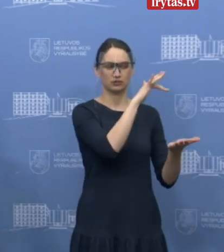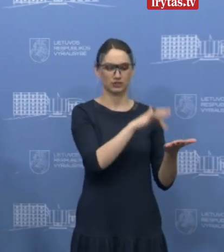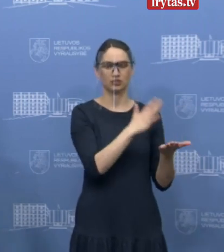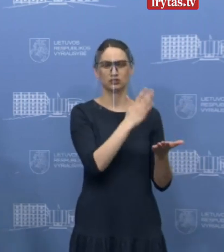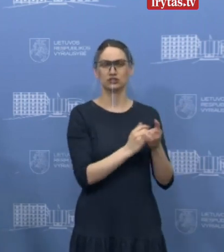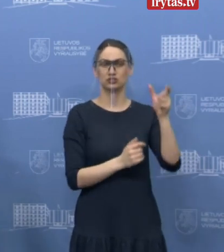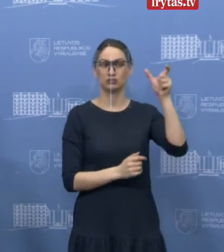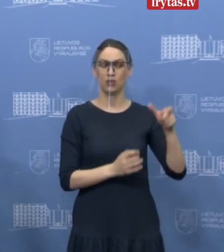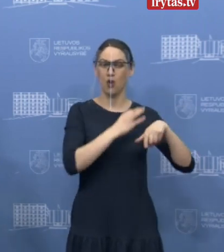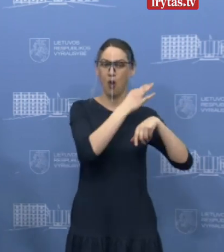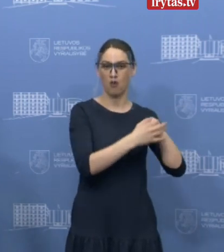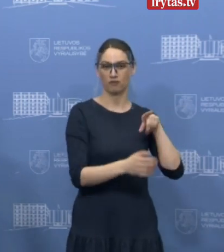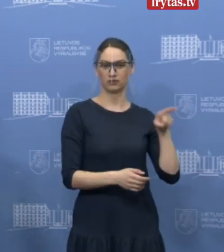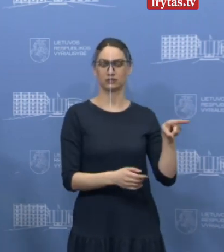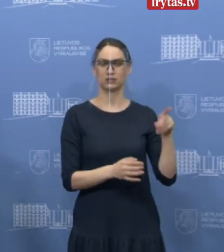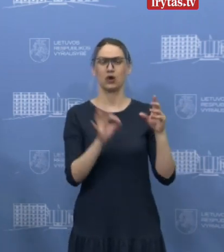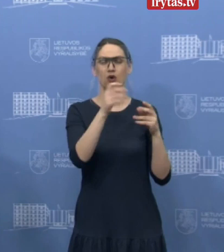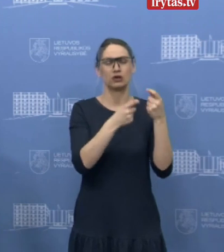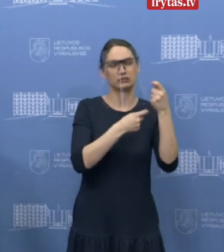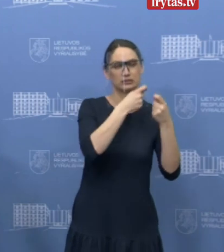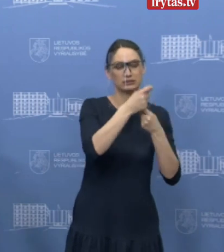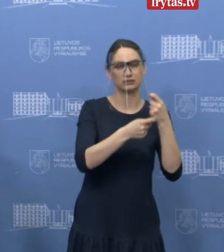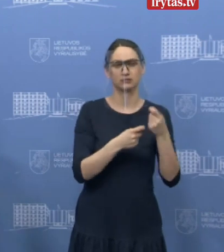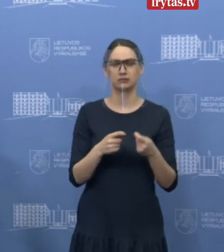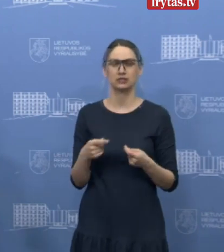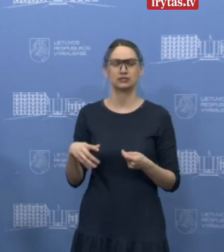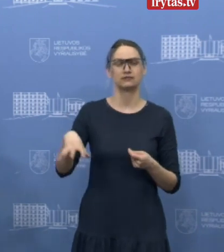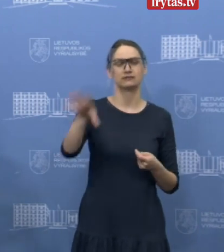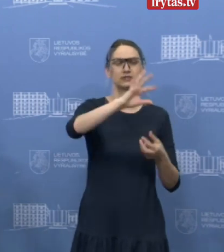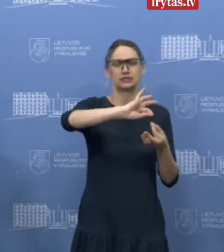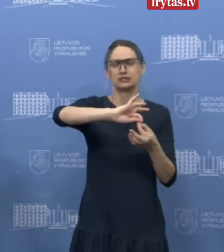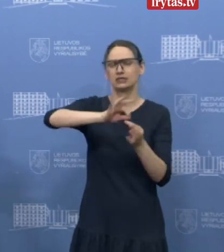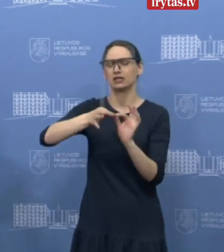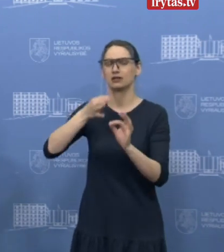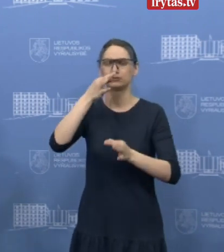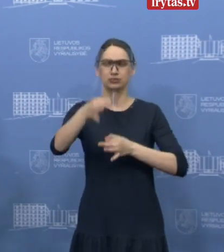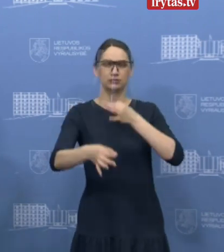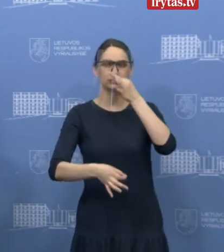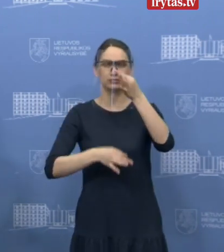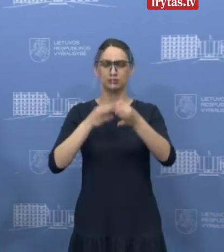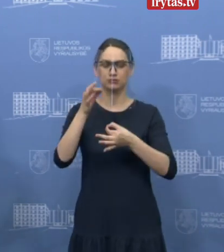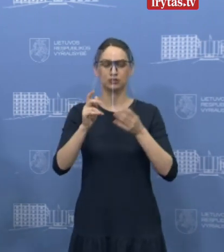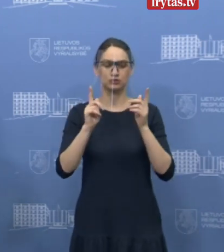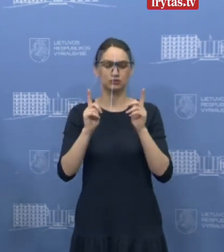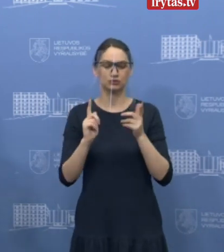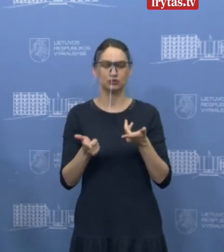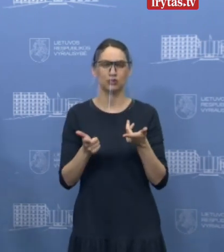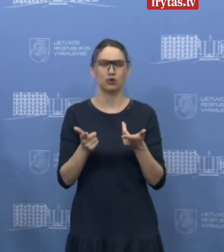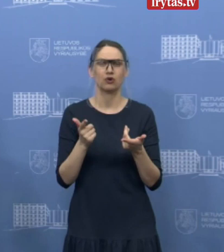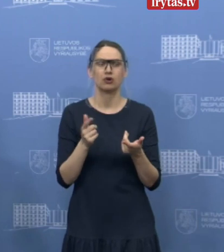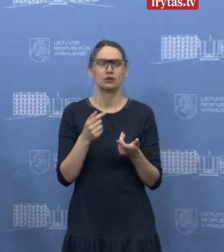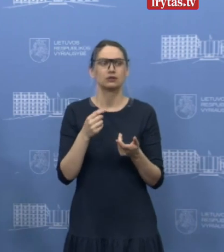žmogus, kuris būtent tuo užsijima. Ir mes taip kiekvieno atveju dabar taip detaliai dėl informacijos tos